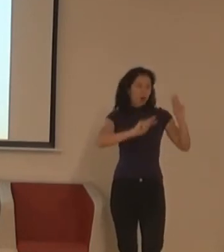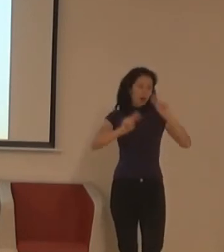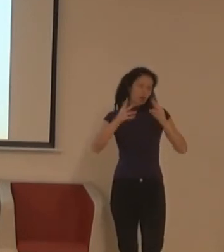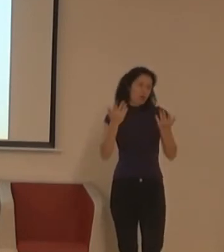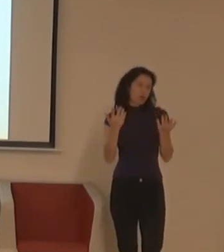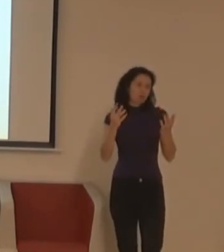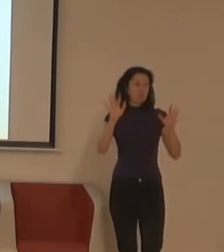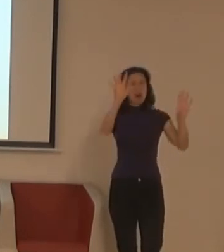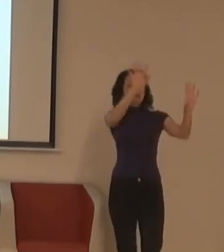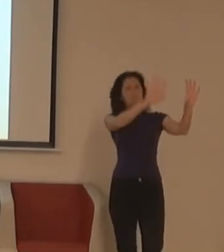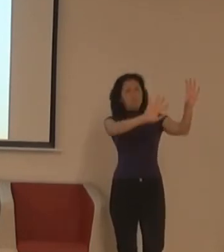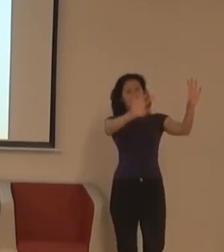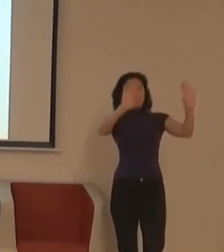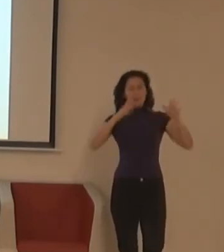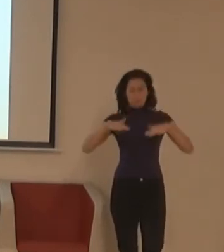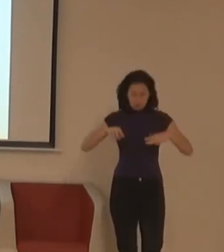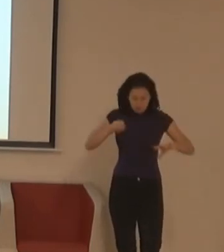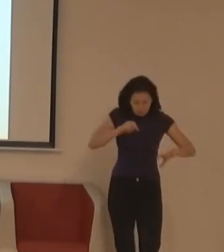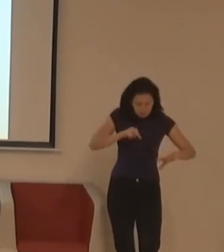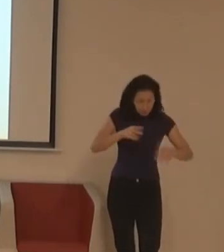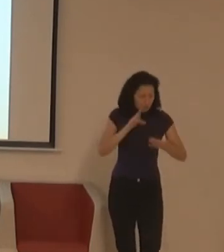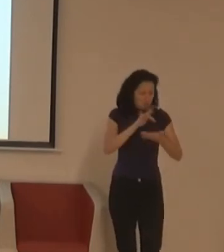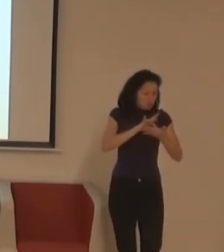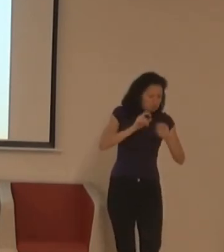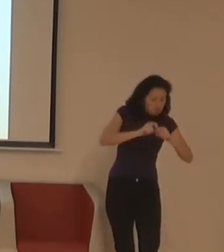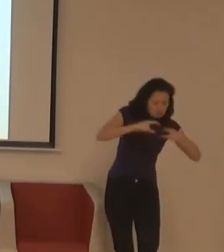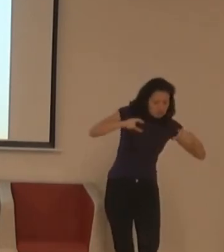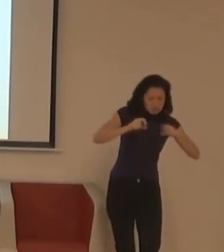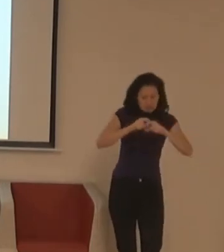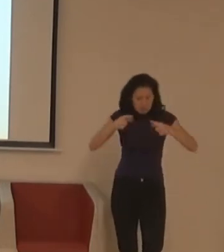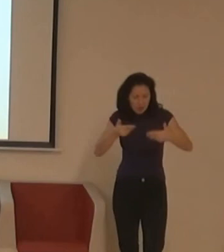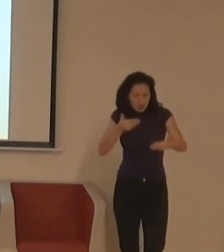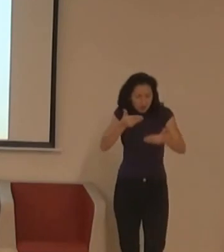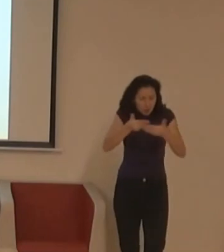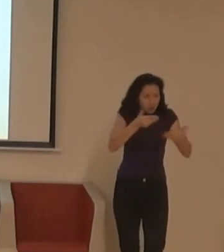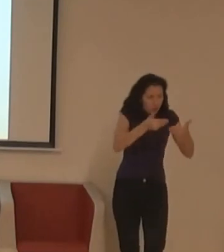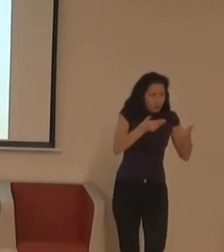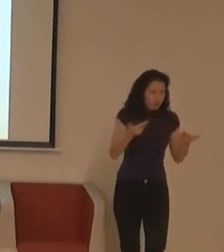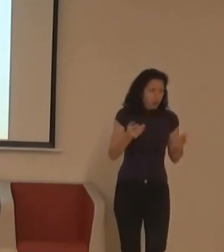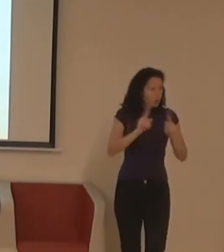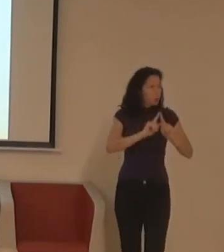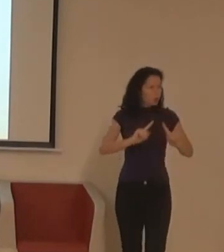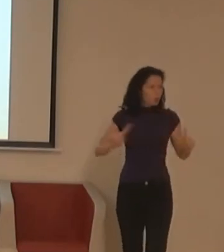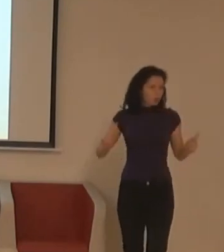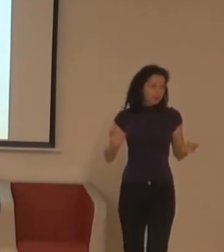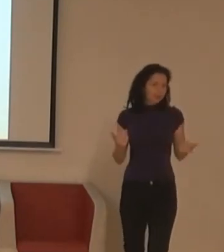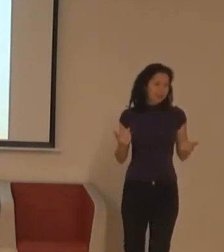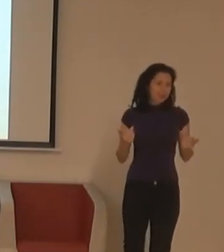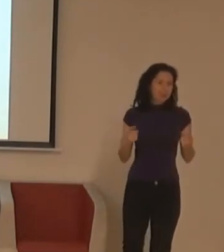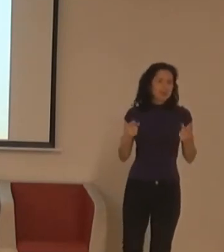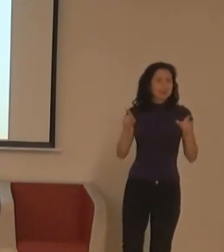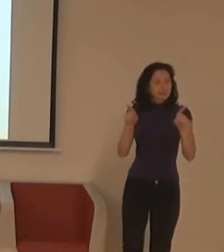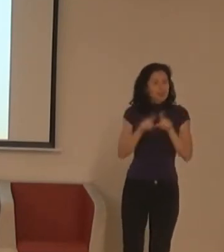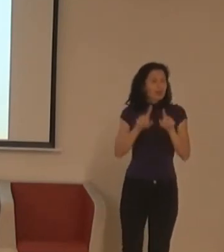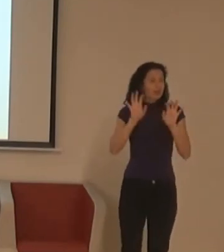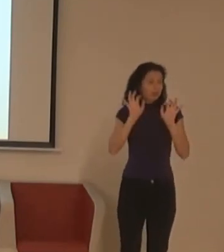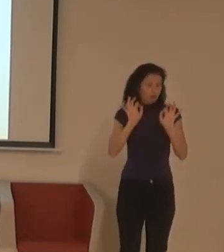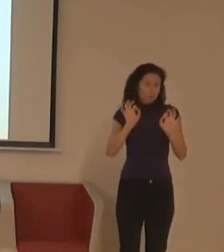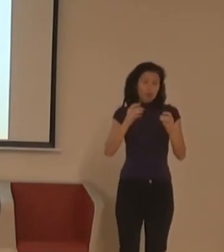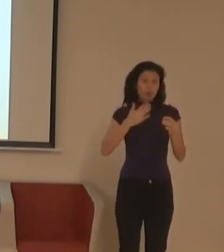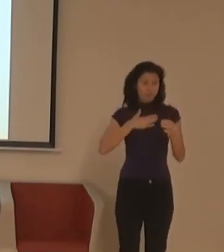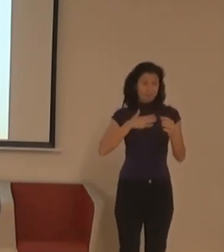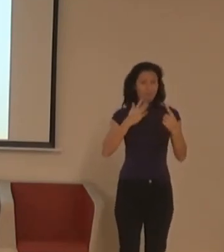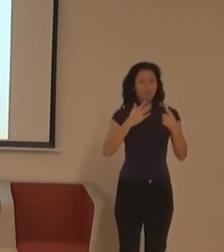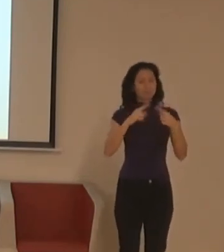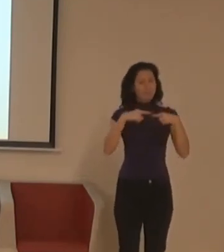Napídnout srovnatelný zážitek, uvědomit si, že to, že máme nádherný filmovej sál, ale